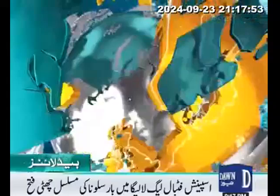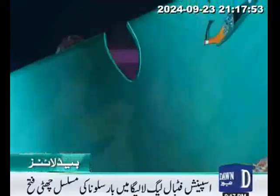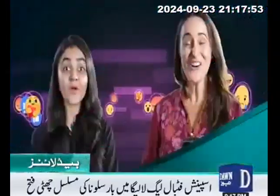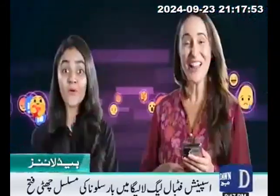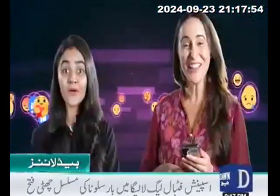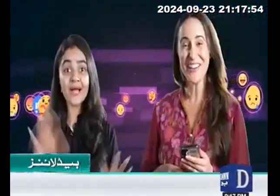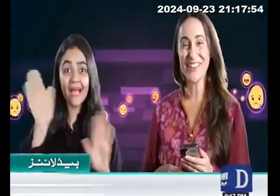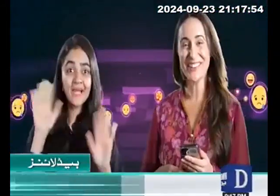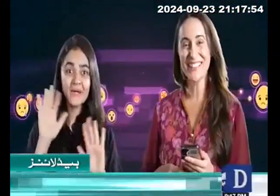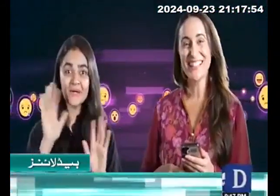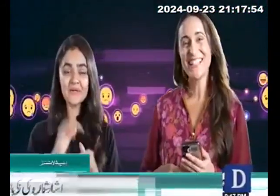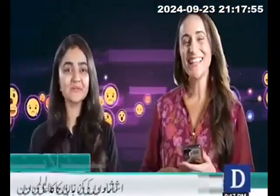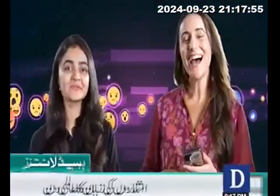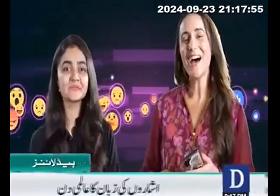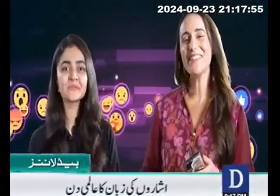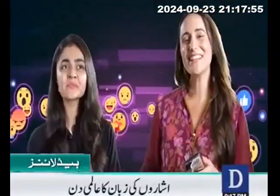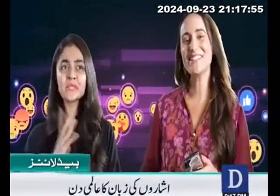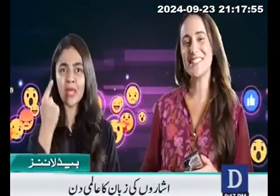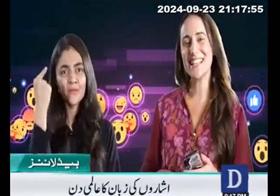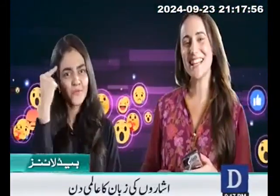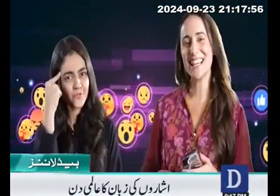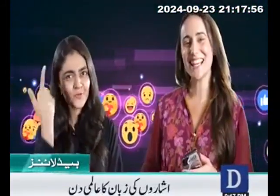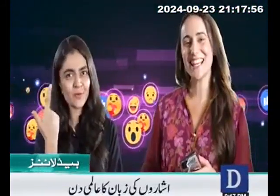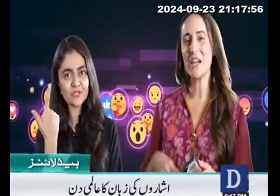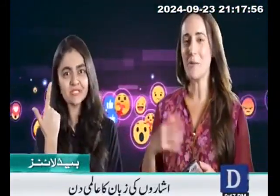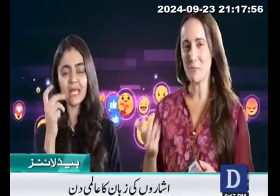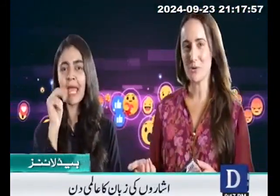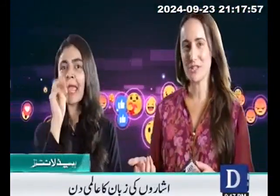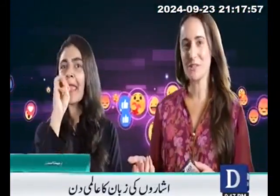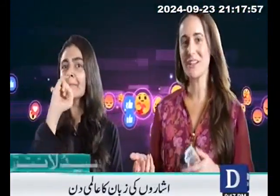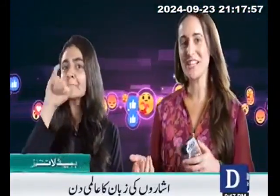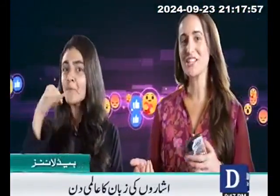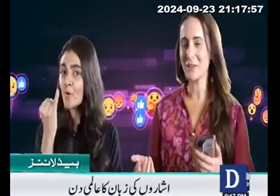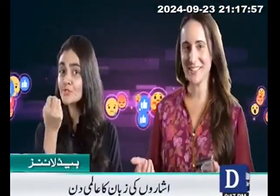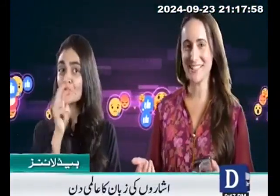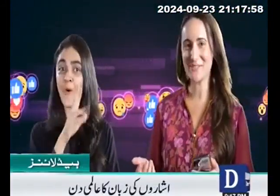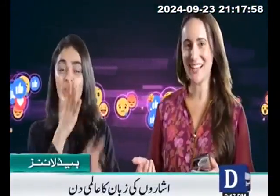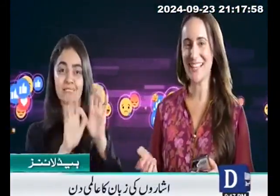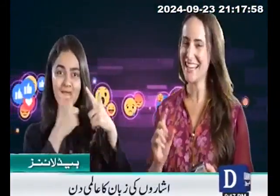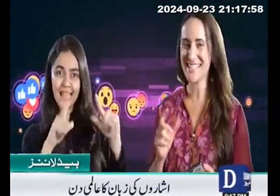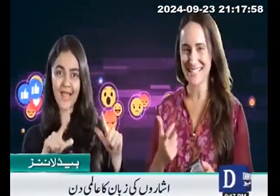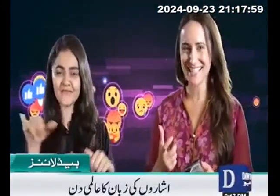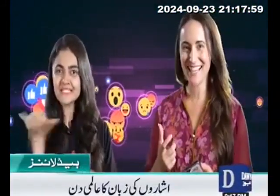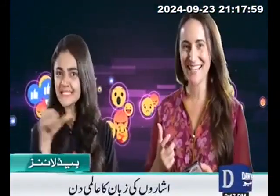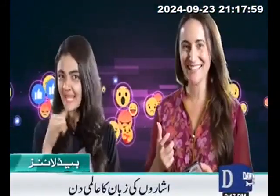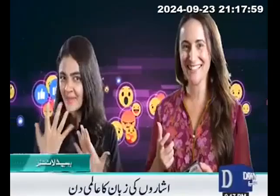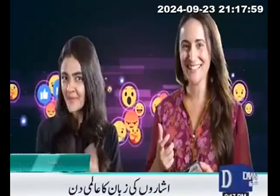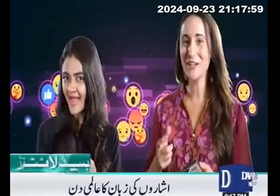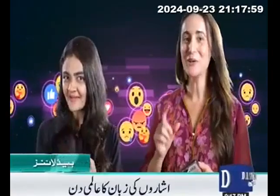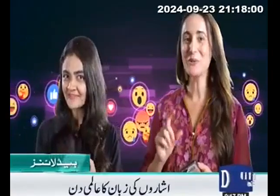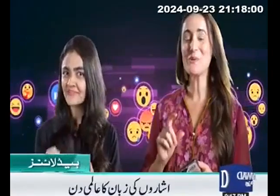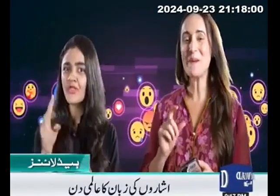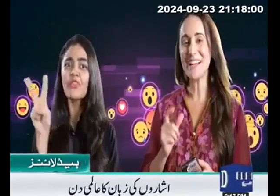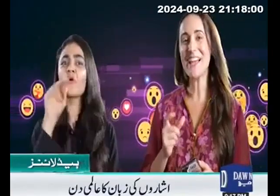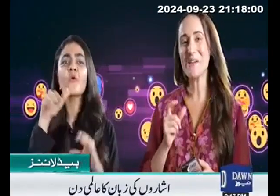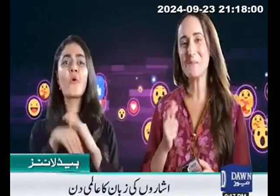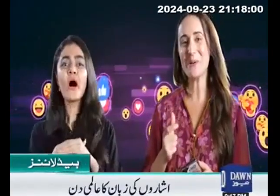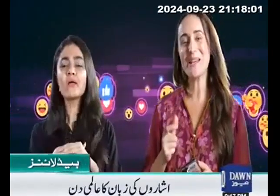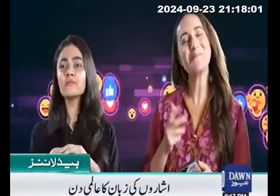او ہلو کیا آپ نے سوچے کہ اموجیز اور اشاروں کی زبان ایک جیسے ہیں؟ تم باگیر بولے